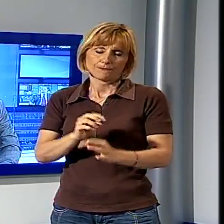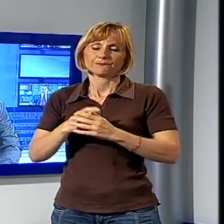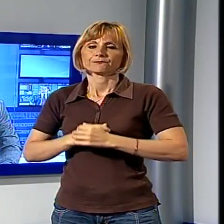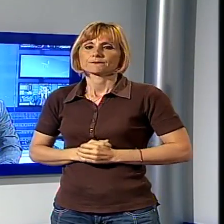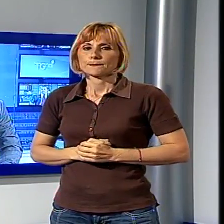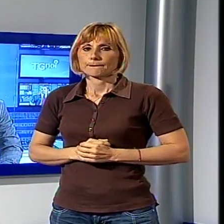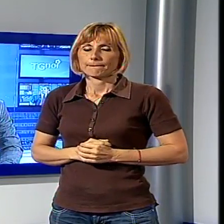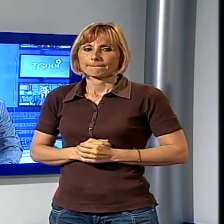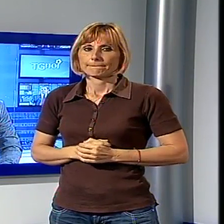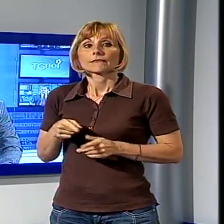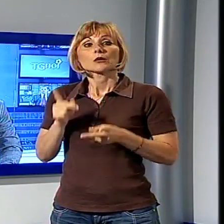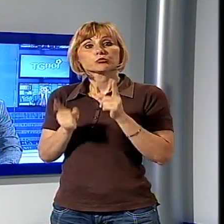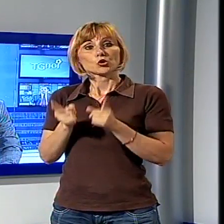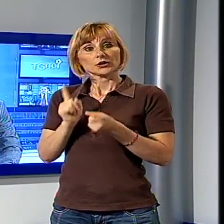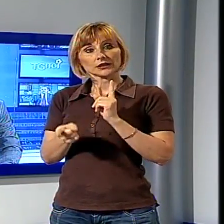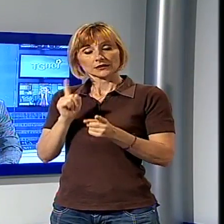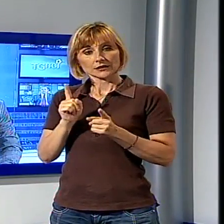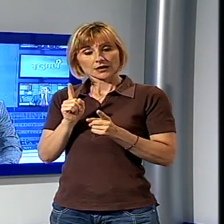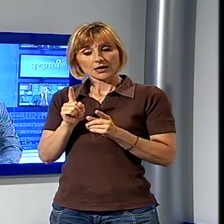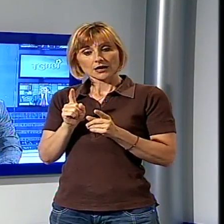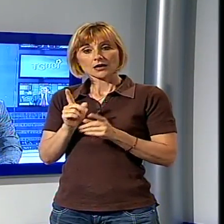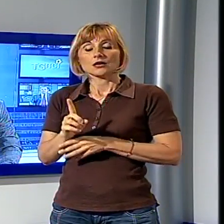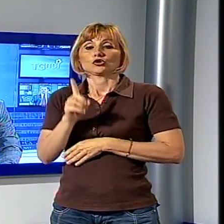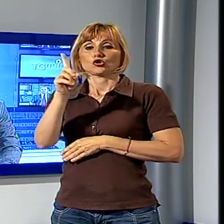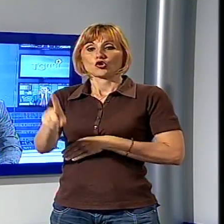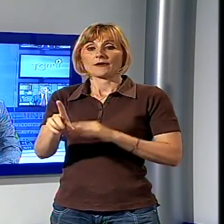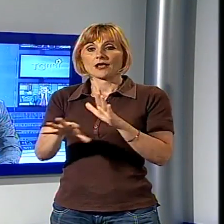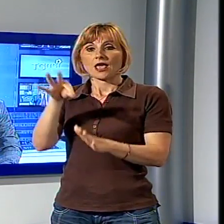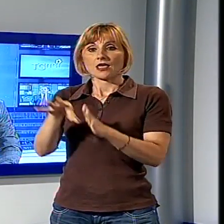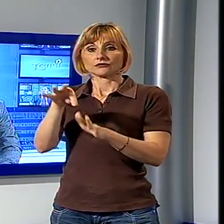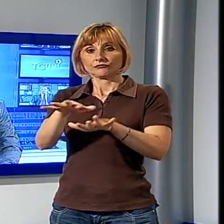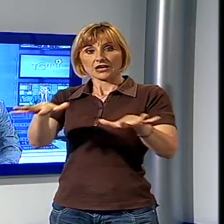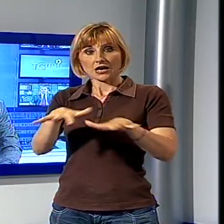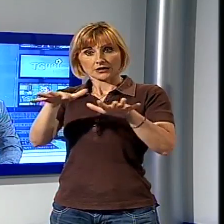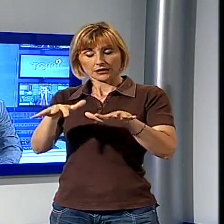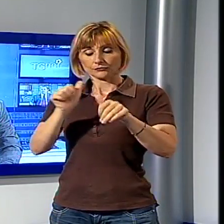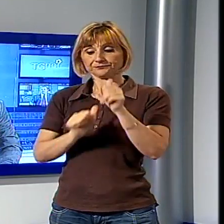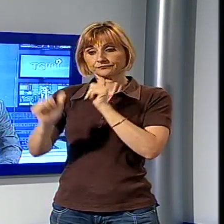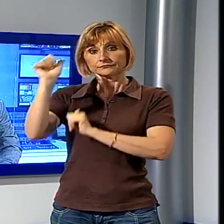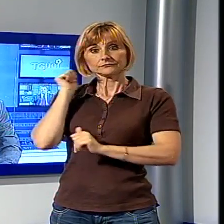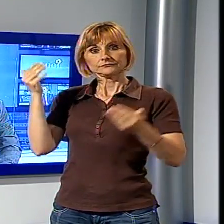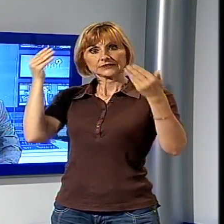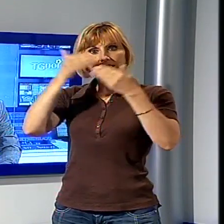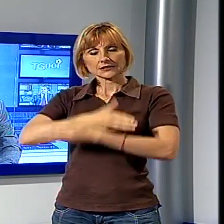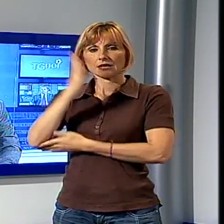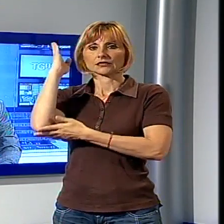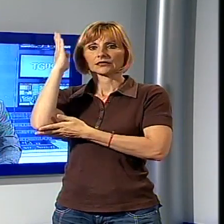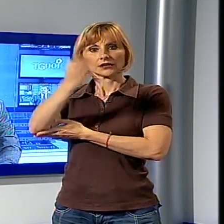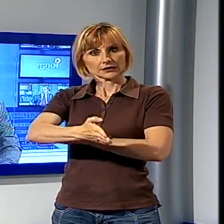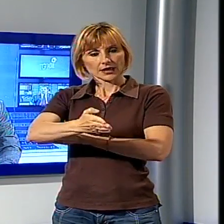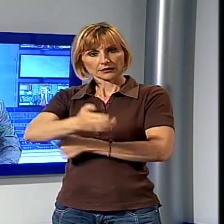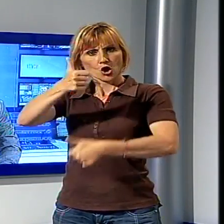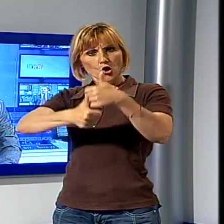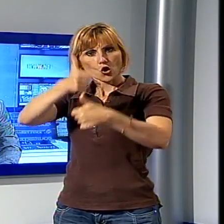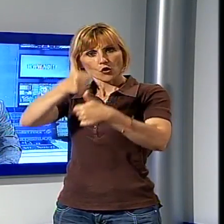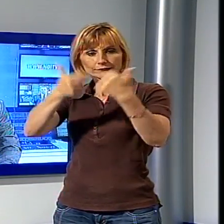Adesso la politica, le elezioni in particolare a Viareggio C'è stato su Noi TV in diretta l'attesissimo faccia